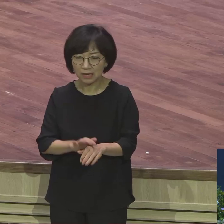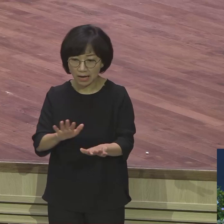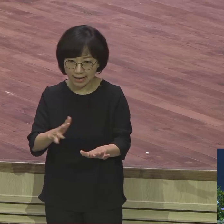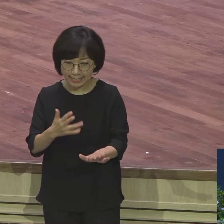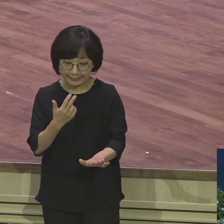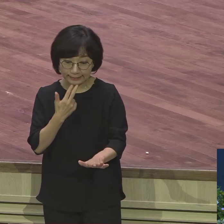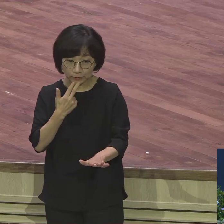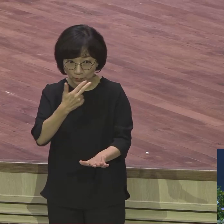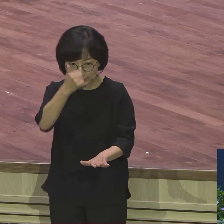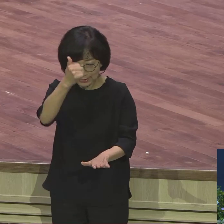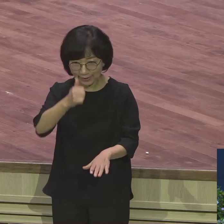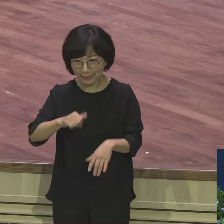매일 윙클해요 매일